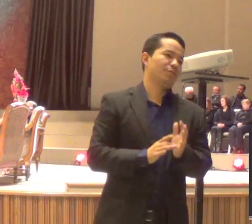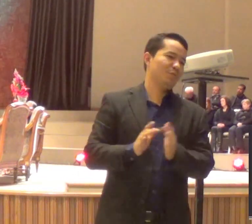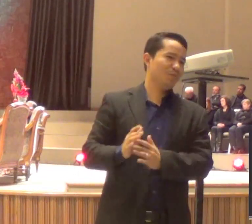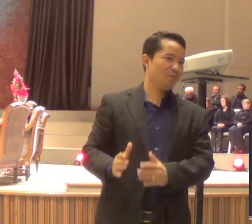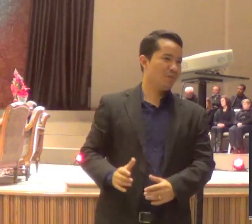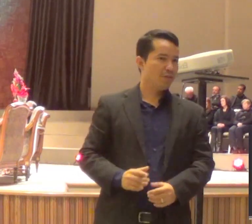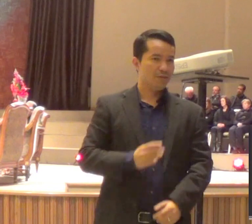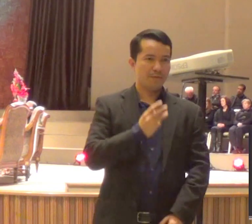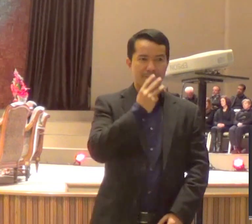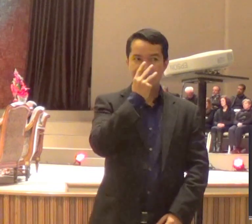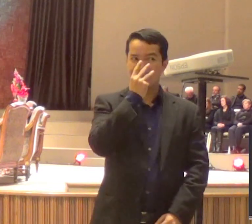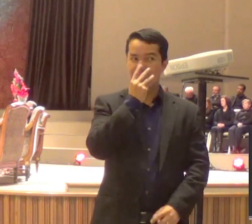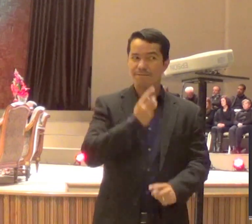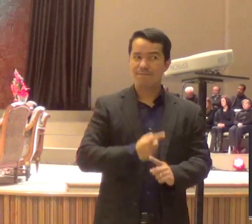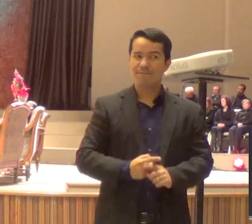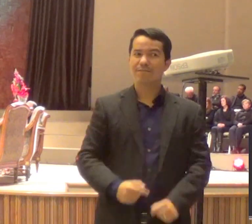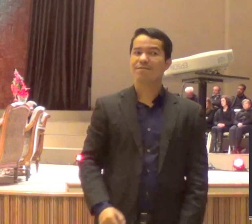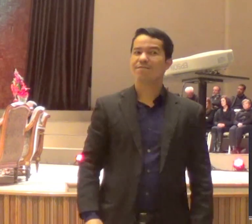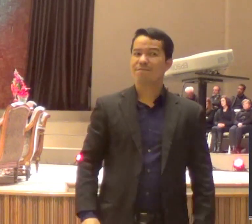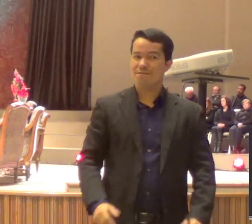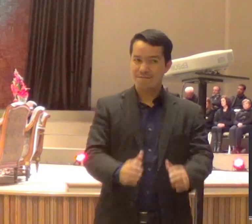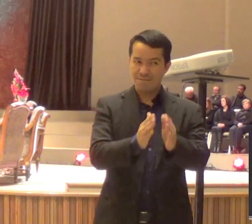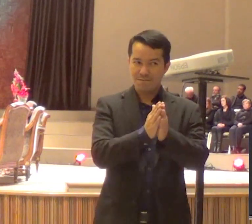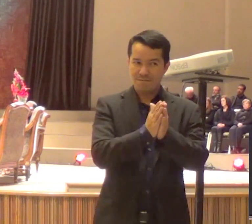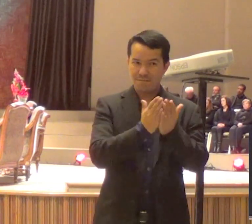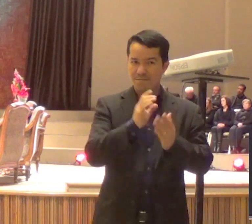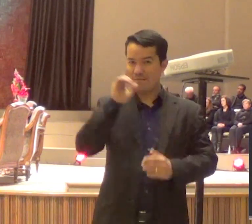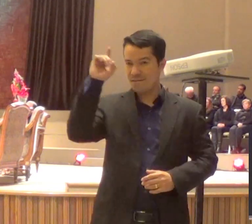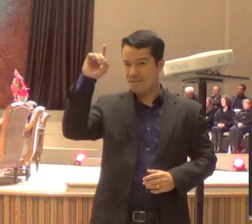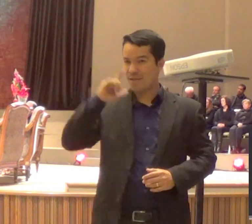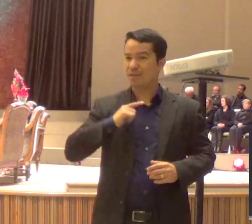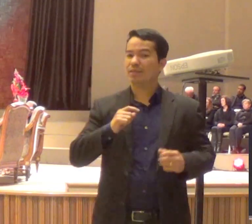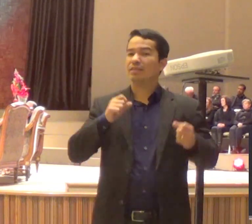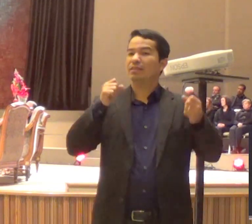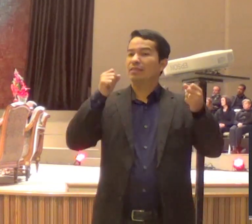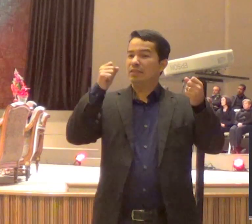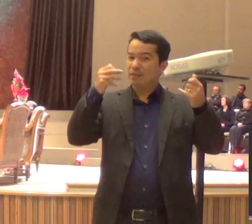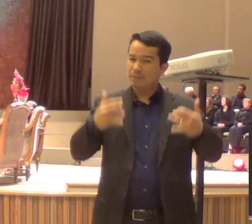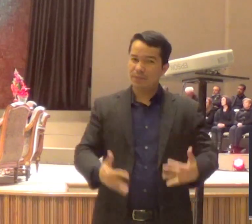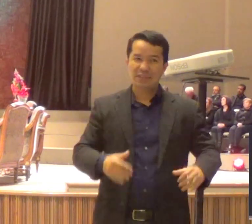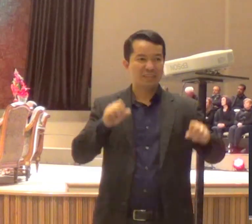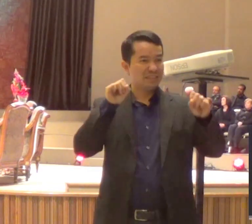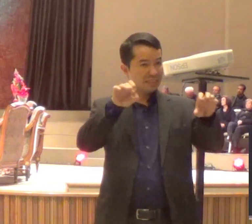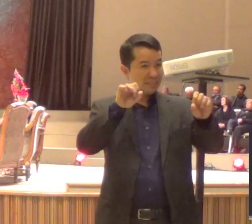aí a Bíblia diz uma coisa tremenda, diz que naquela hora, o galo cantou,